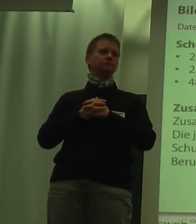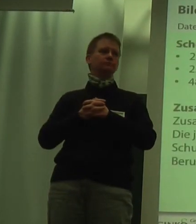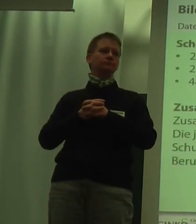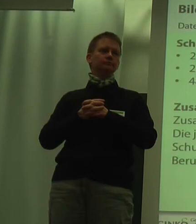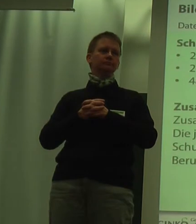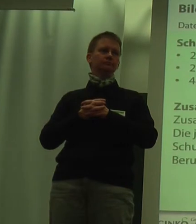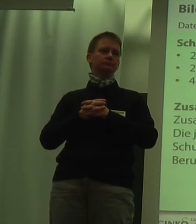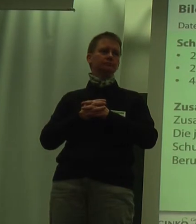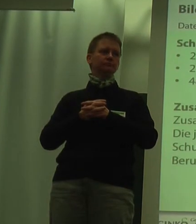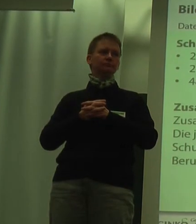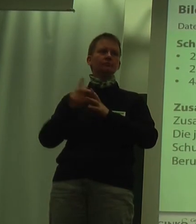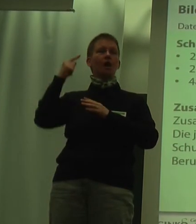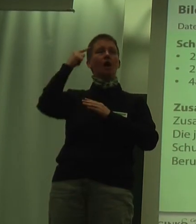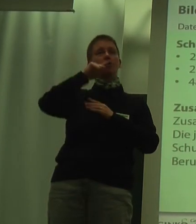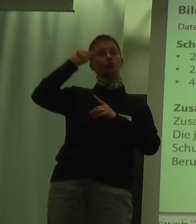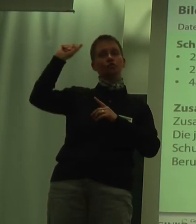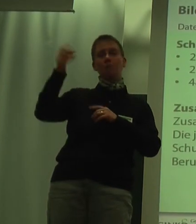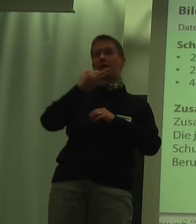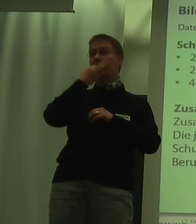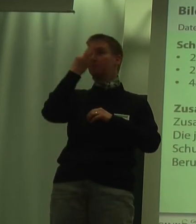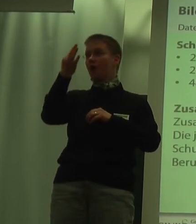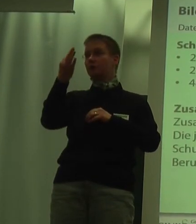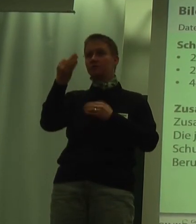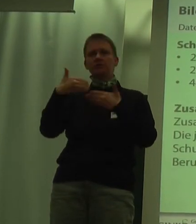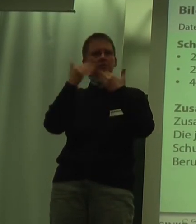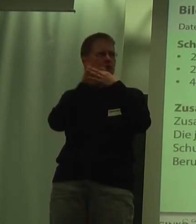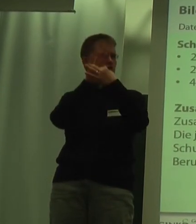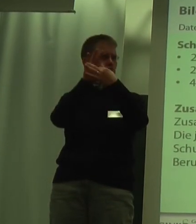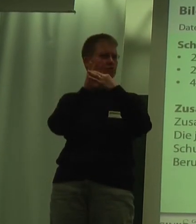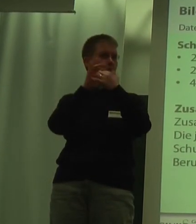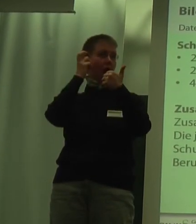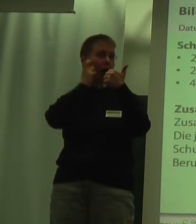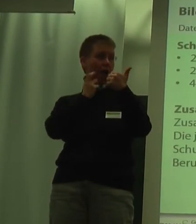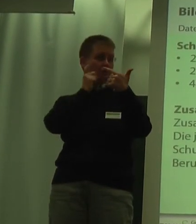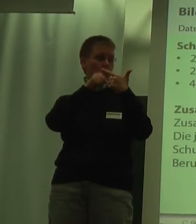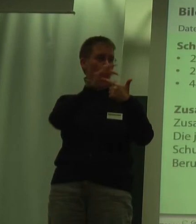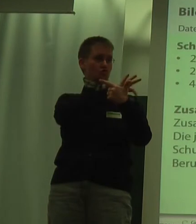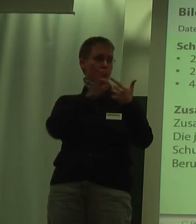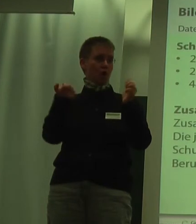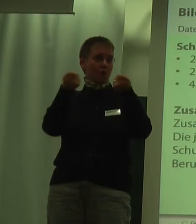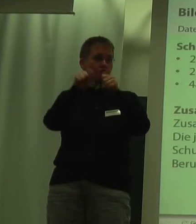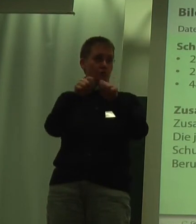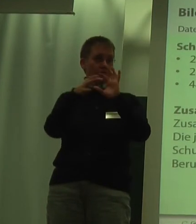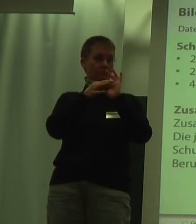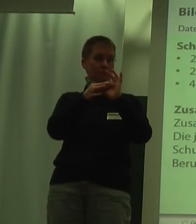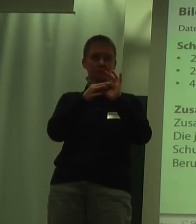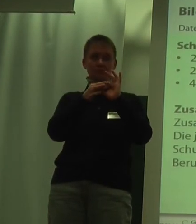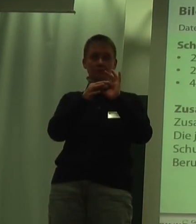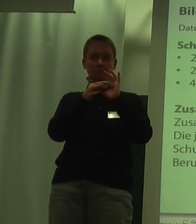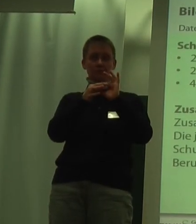Wir haben auch hier wieder gefragt, gibt es einen Zusammenhang zwischen Alter- und Schulabschluss? Und auch hier, das ist schön,